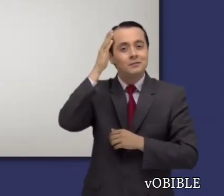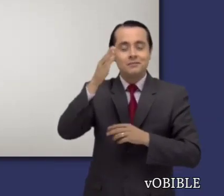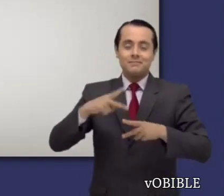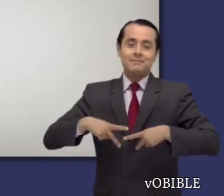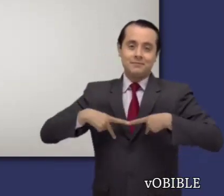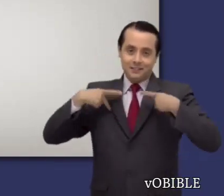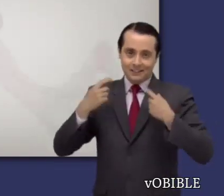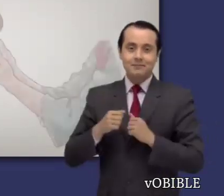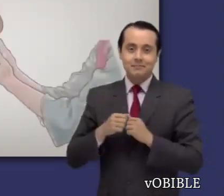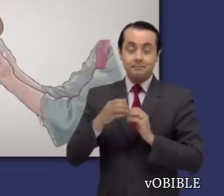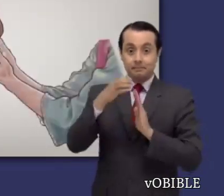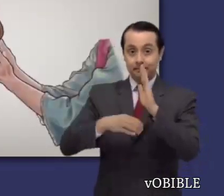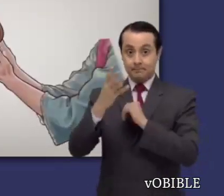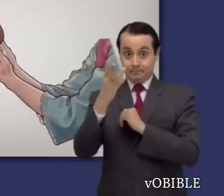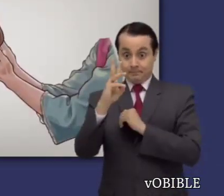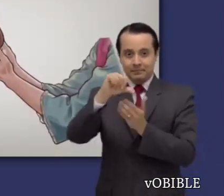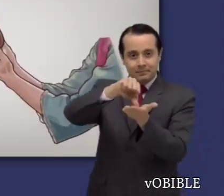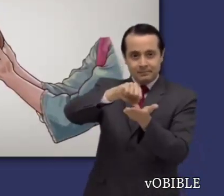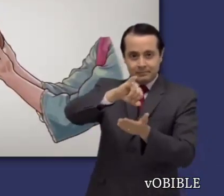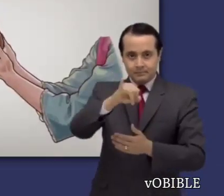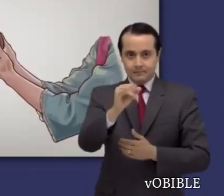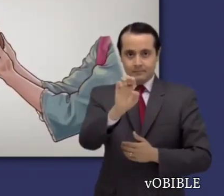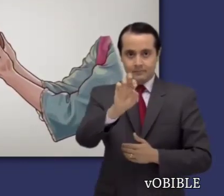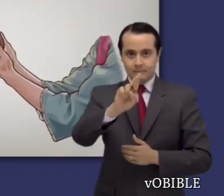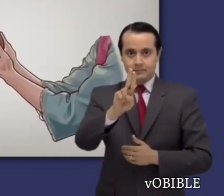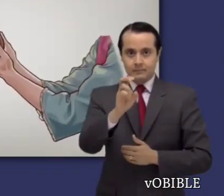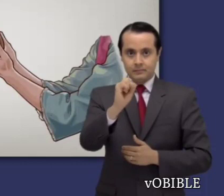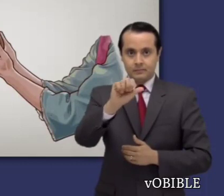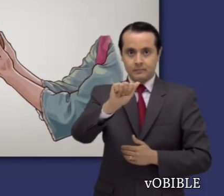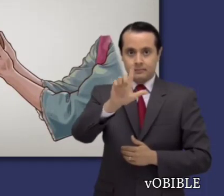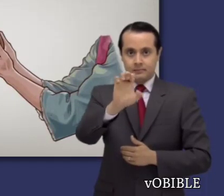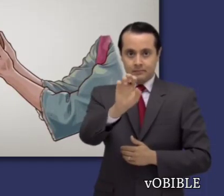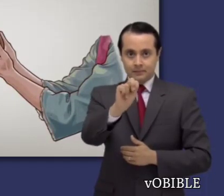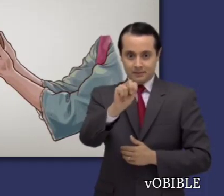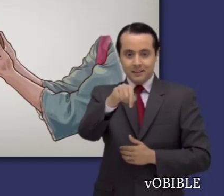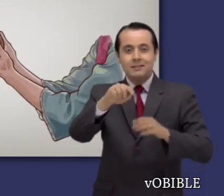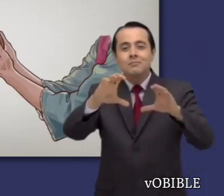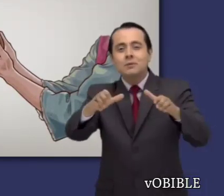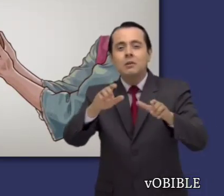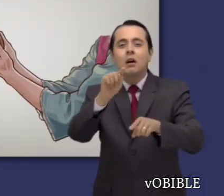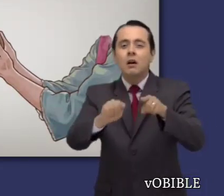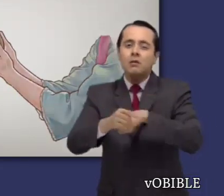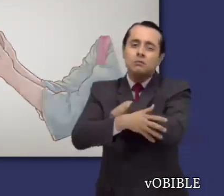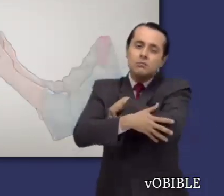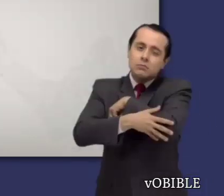En el capítulo dieciséis, Pablo da instrucciones sobre la colecta para los cristianos necesitados de Jerusalén.